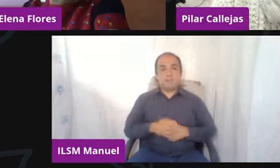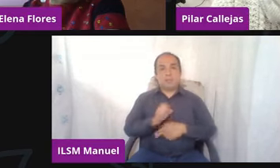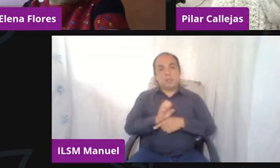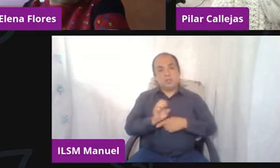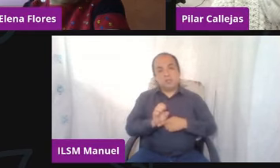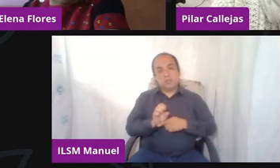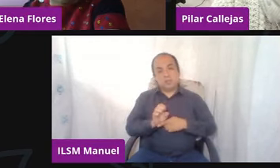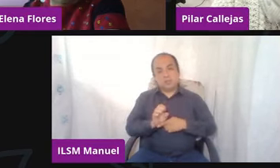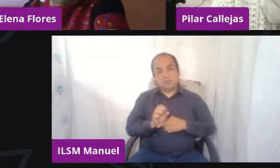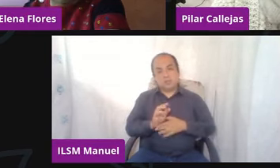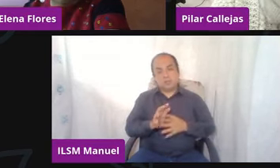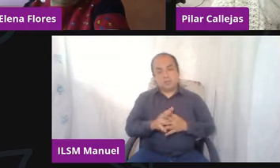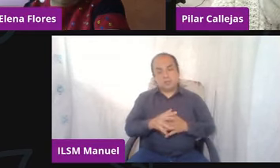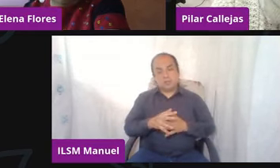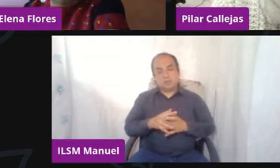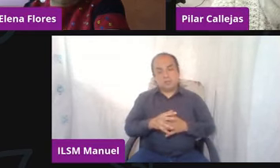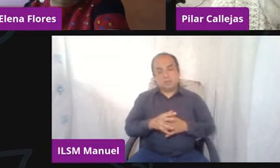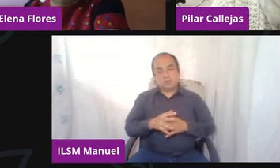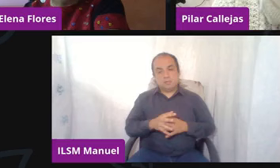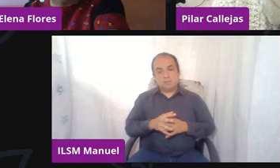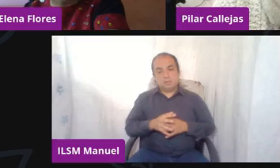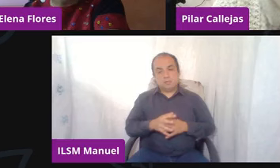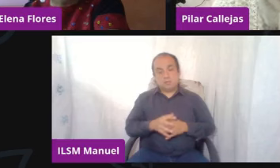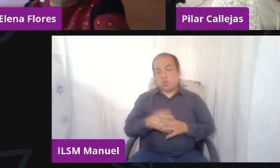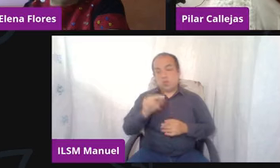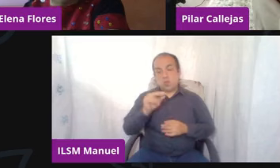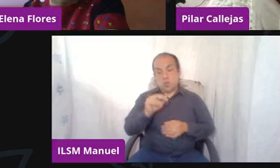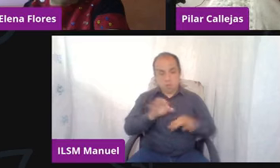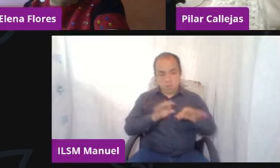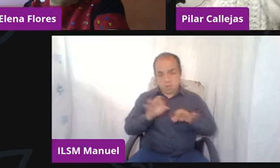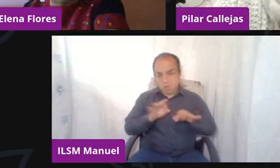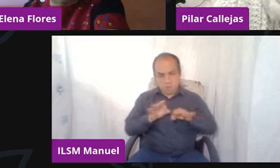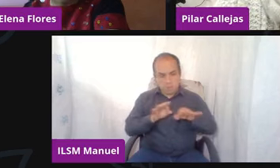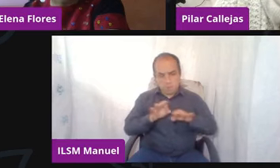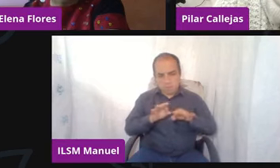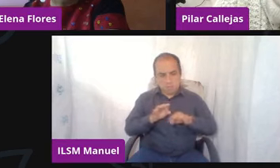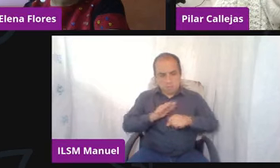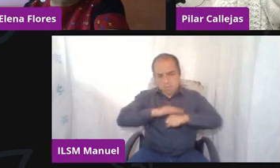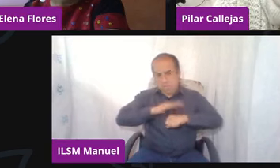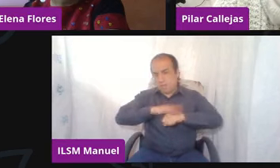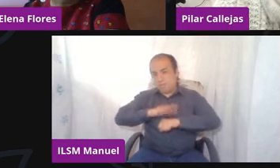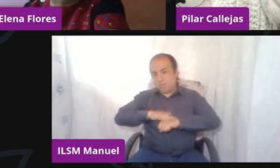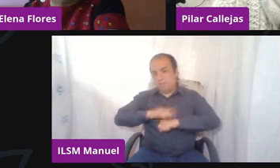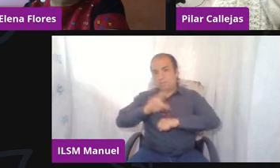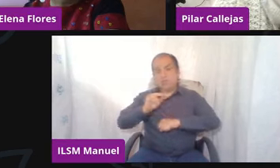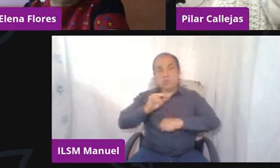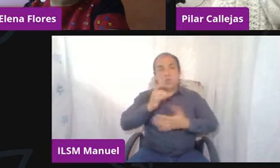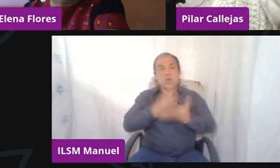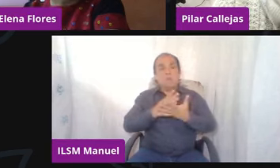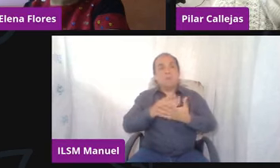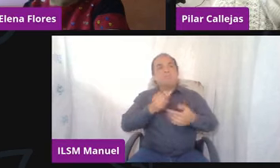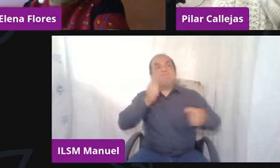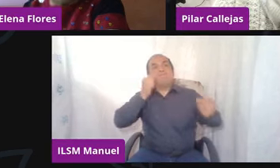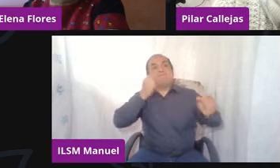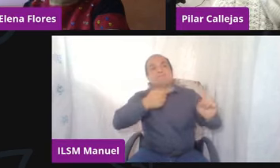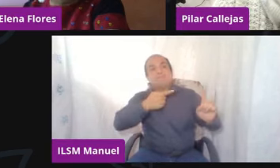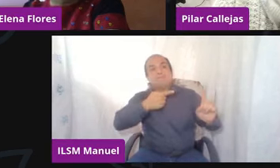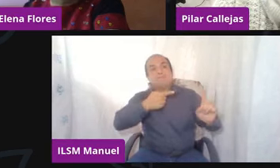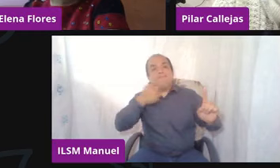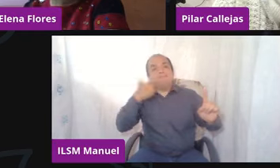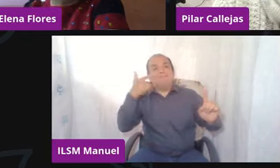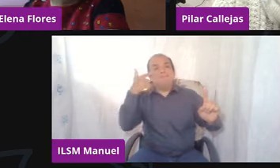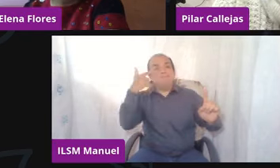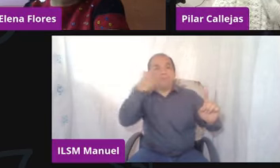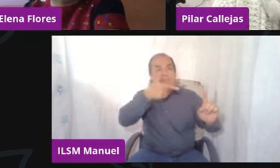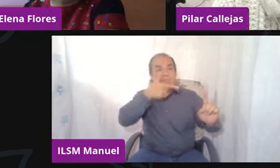no es que sea una chamba más, no les toca más más que detectar, ¿no? Ya toda la